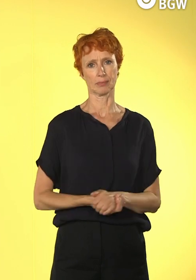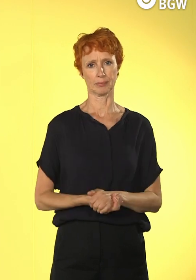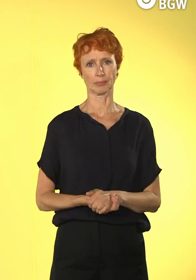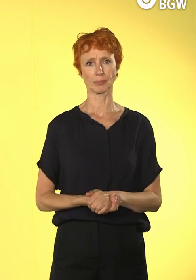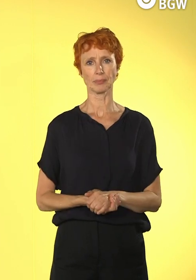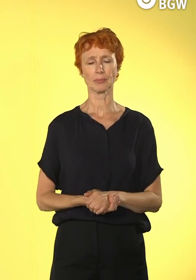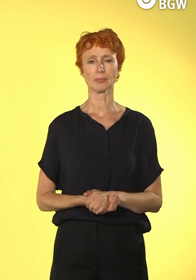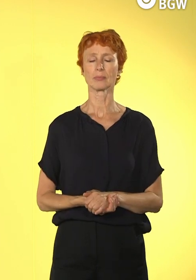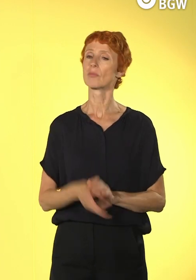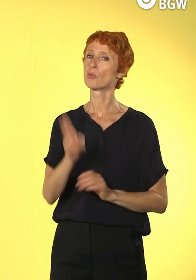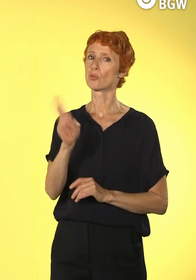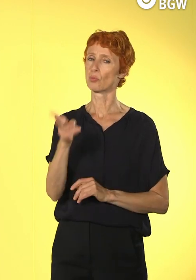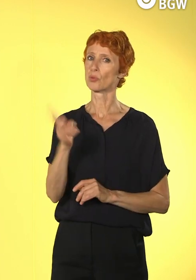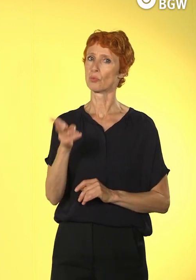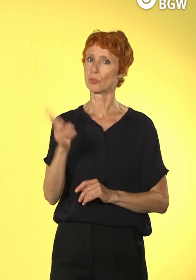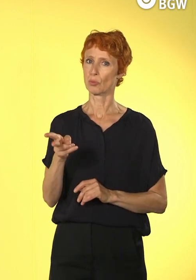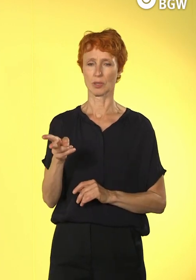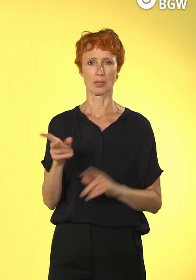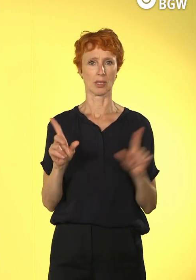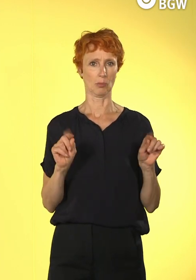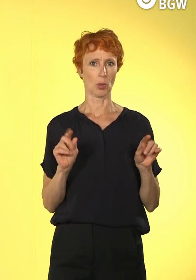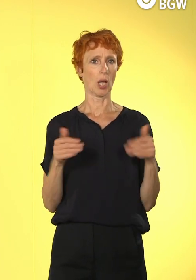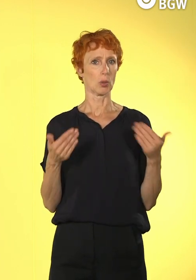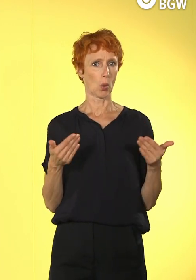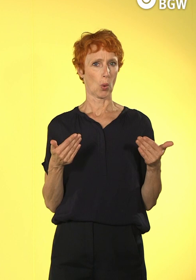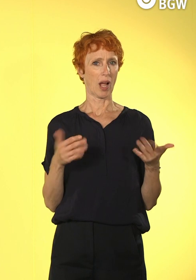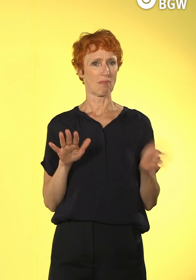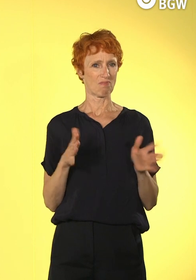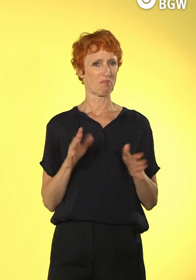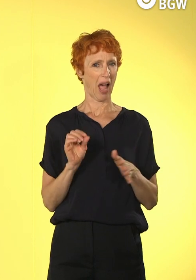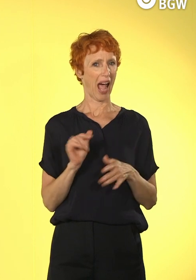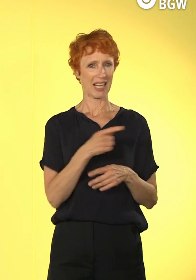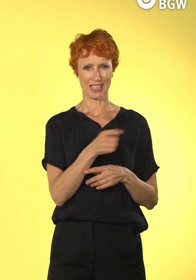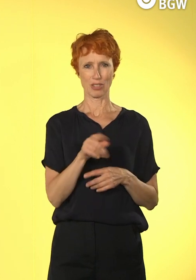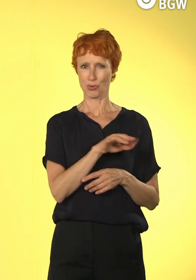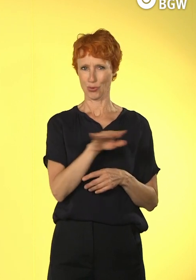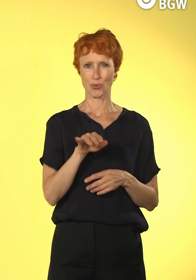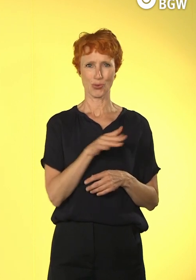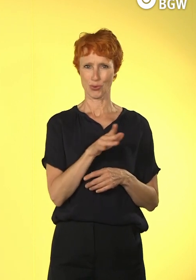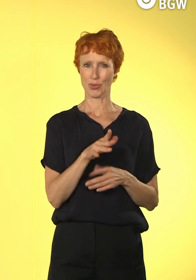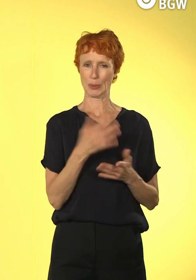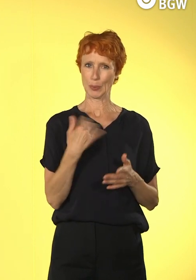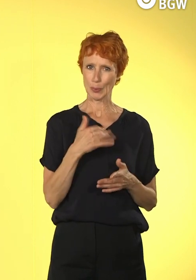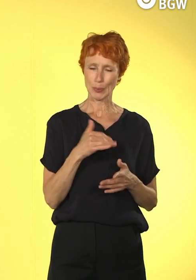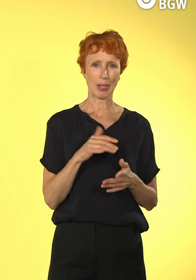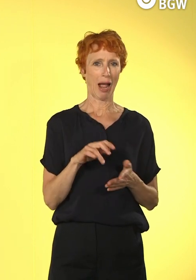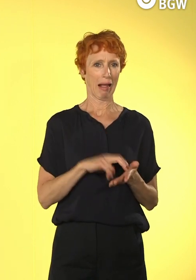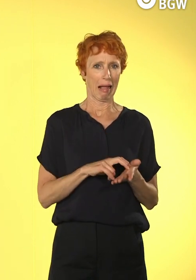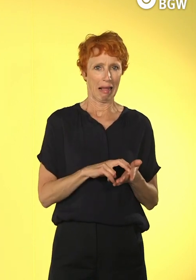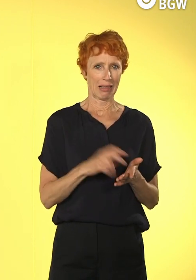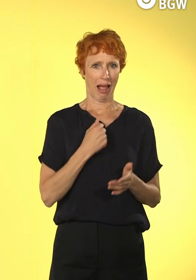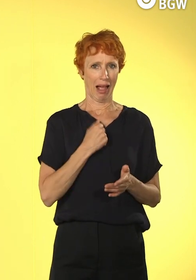Kann ich nur bestätigen, also diese Grundangst, die teilweise vorherrscht ist, muss ich da was programmieren können,